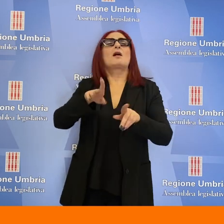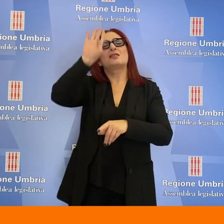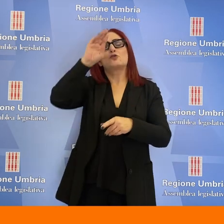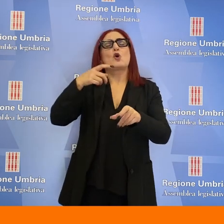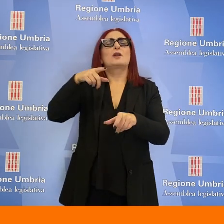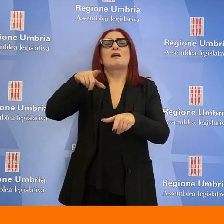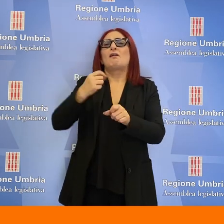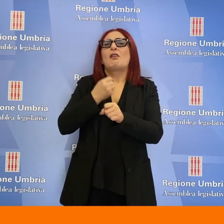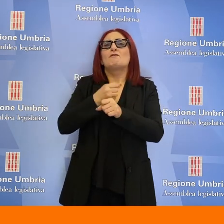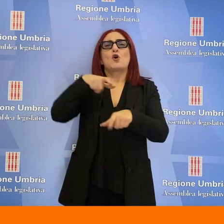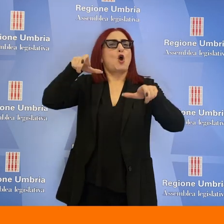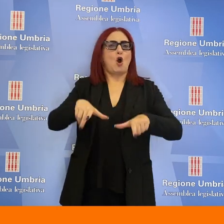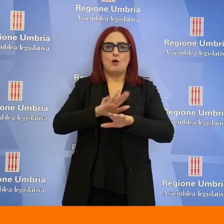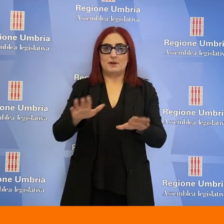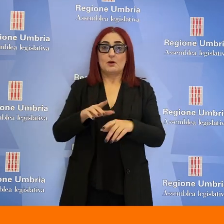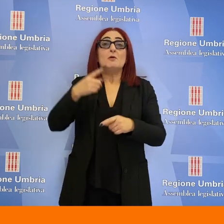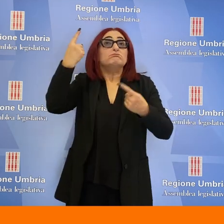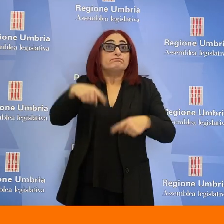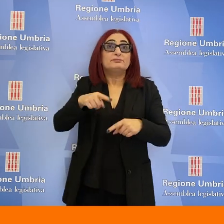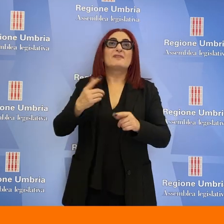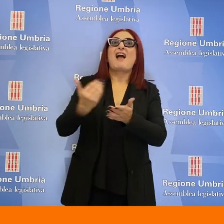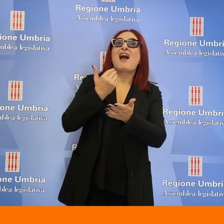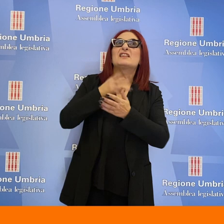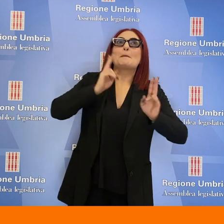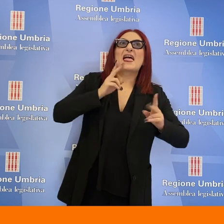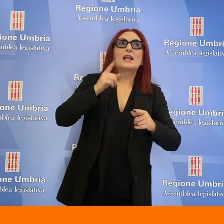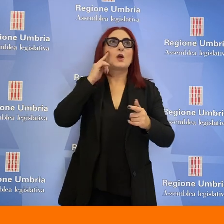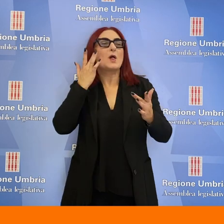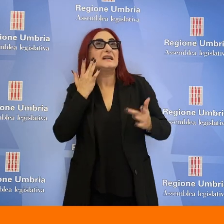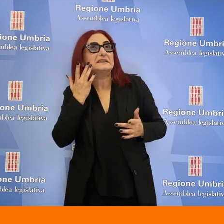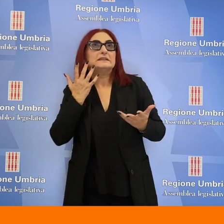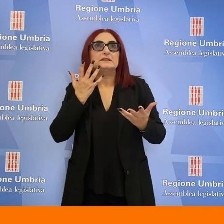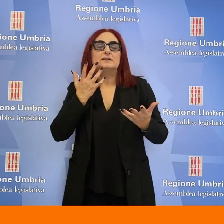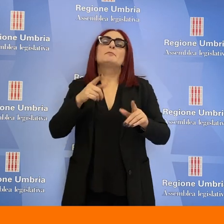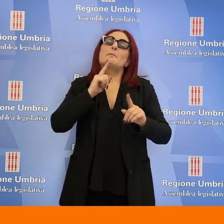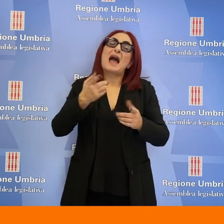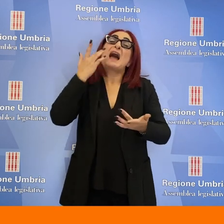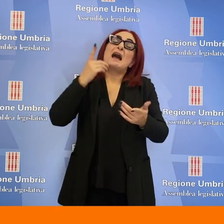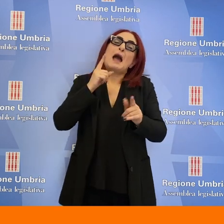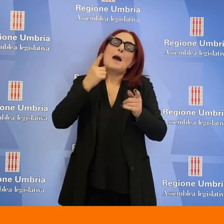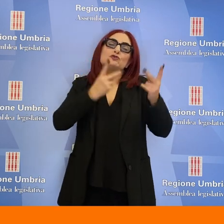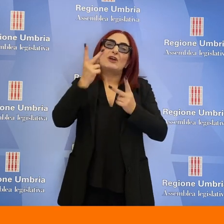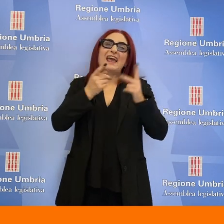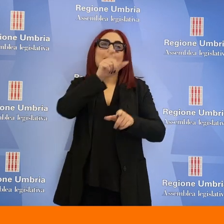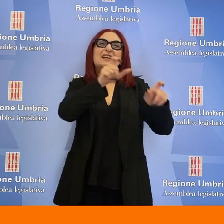intrapresa dal datore di lavoro, dichiarato Squarta, non scongiura completamente il pericolo ma annulla il rischio che persone